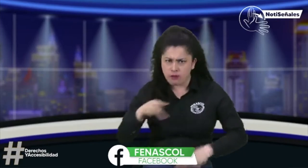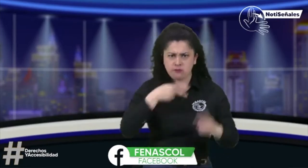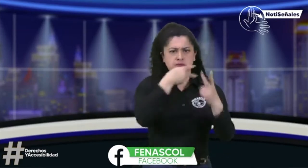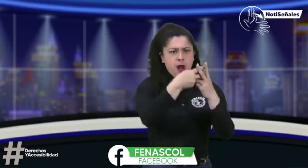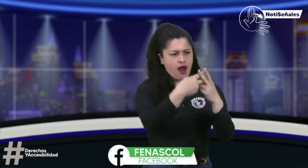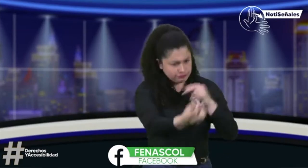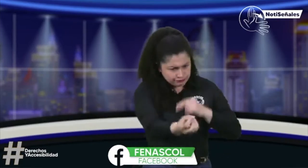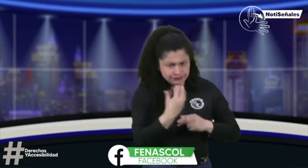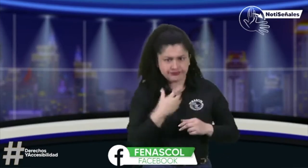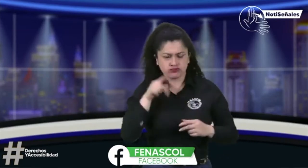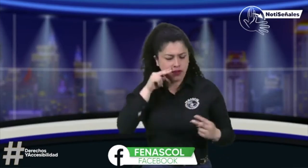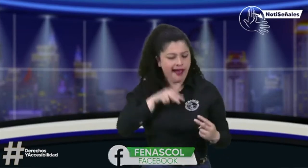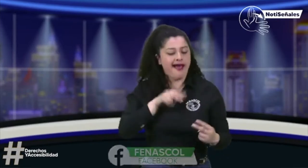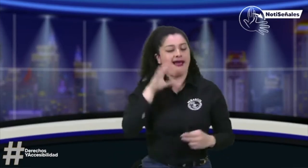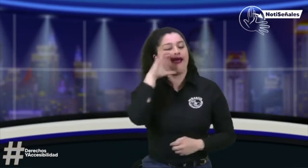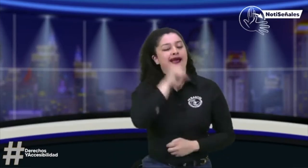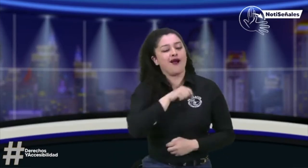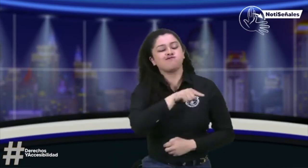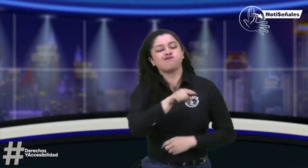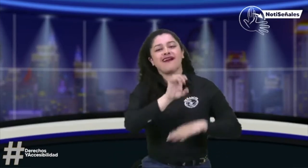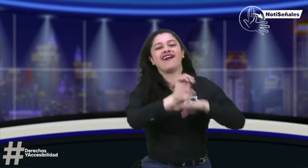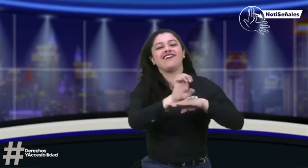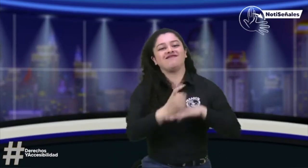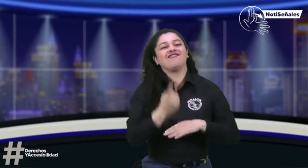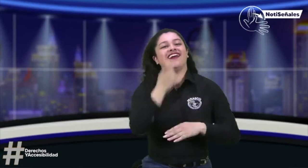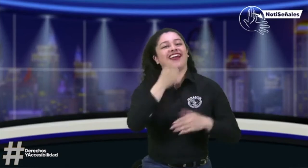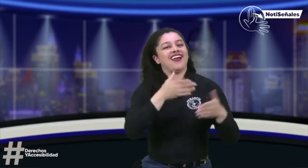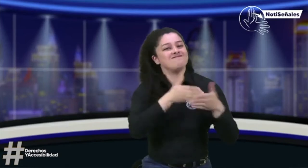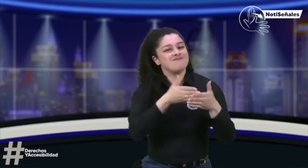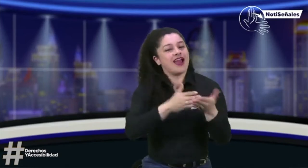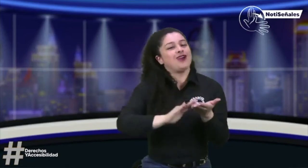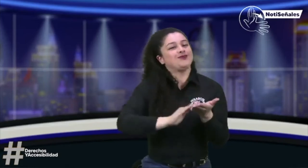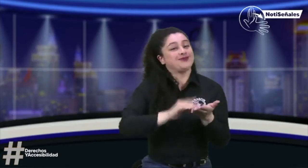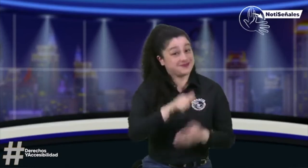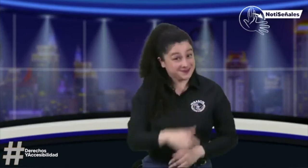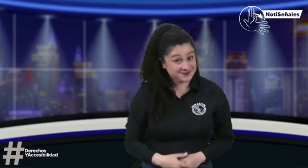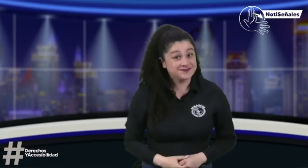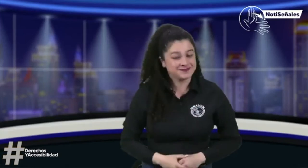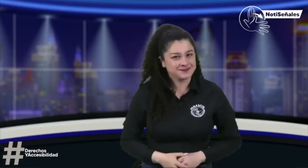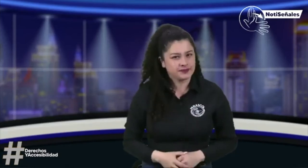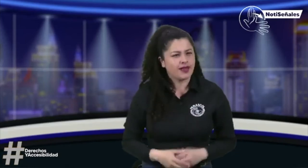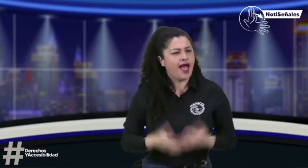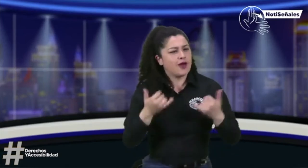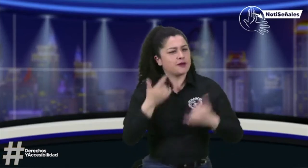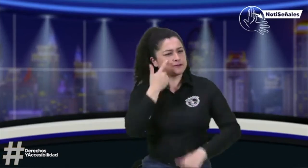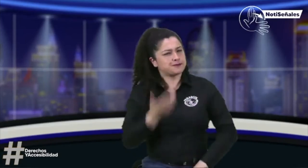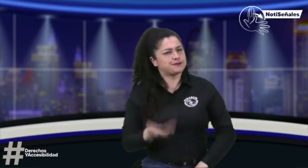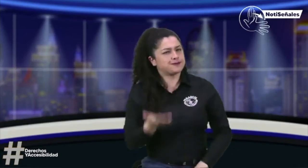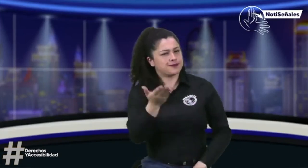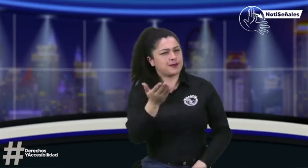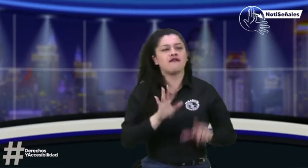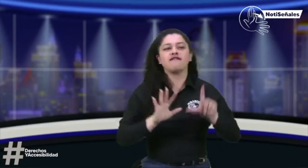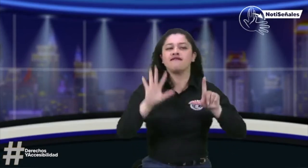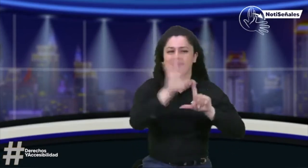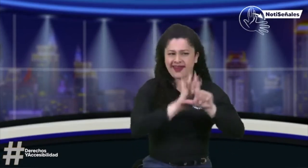Ustedes nos escriben este numeral y nos pueden mostrar qué entidad no tiene accesibilidad o tiene barreras.